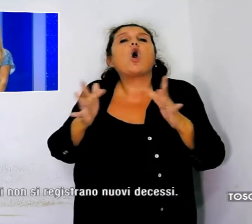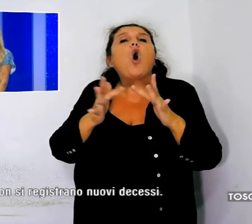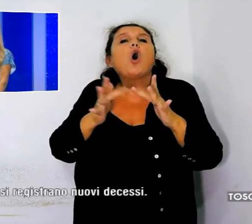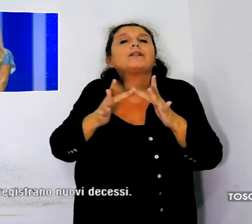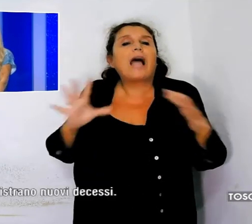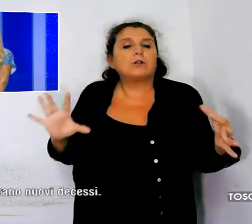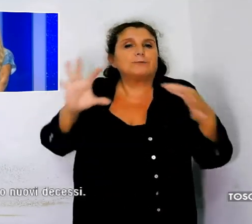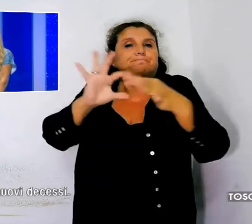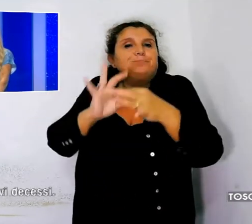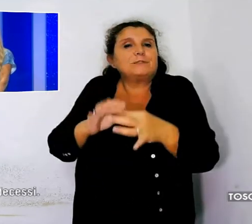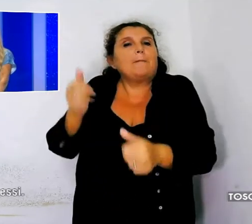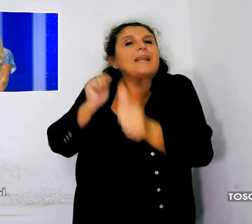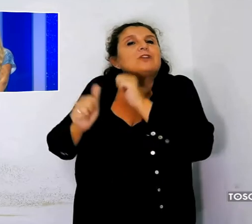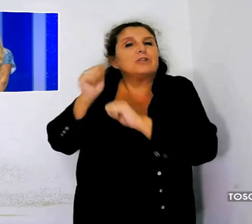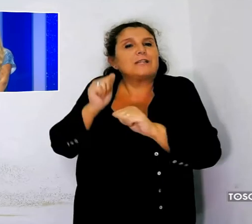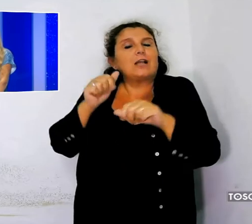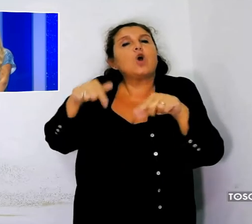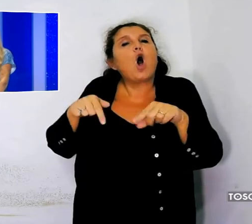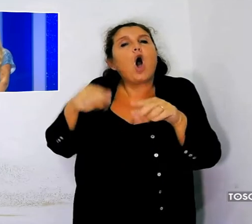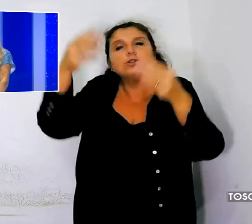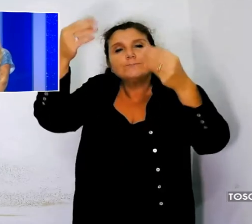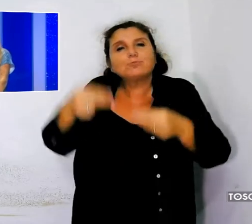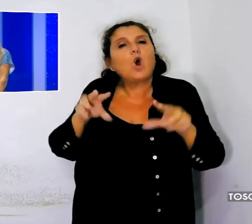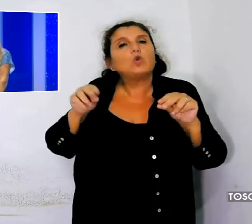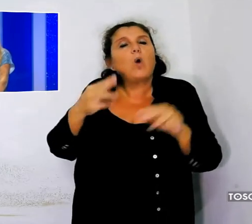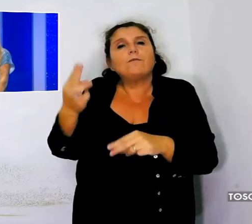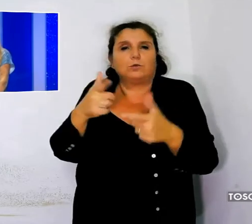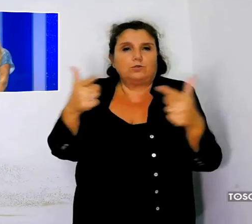caso. Oggi non si registrano nuovi decessi.